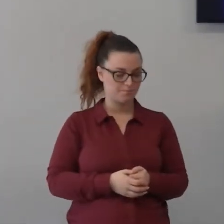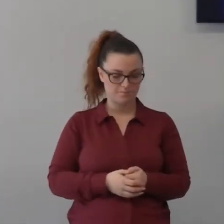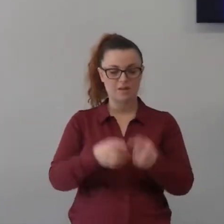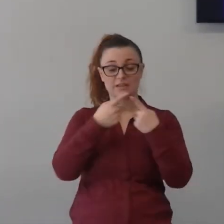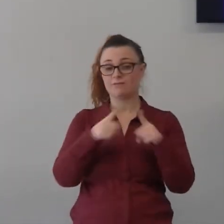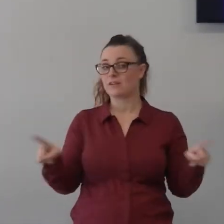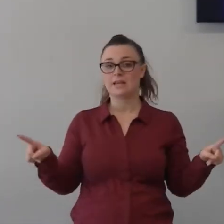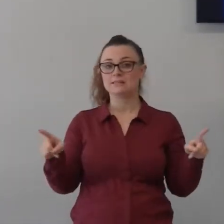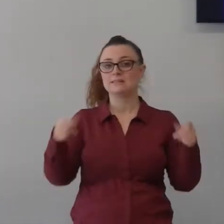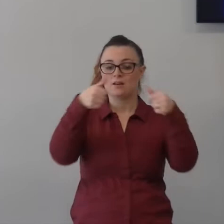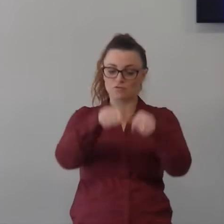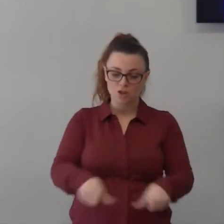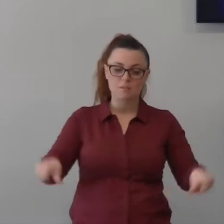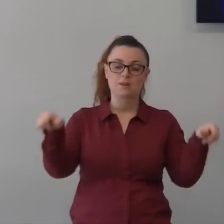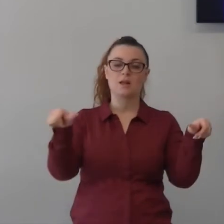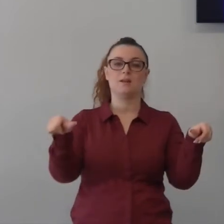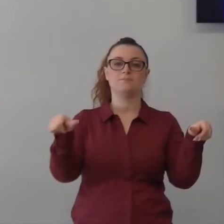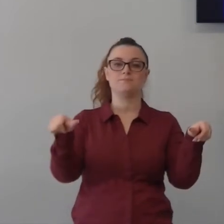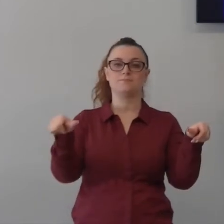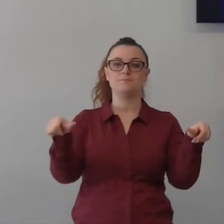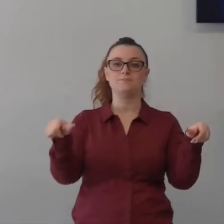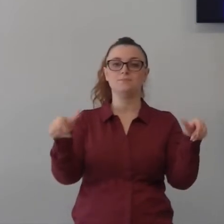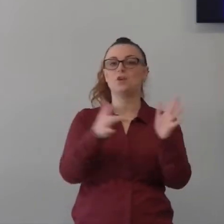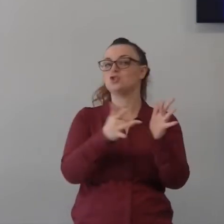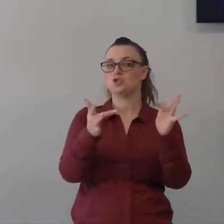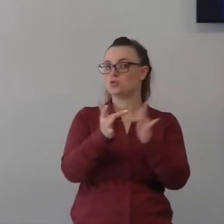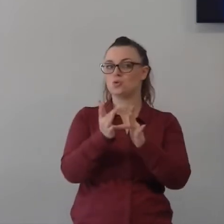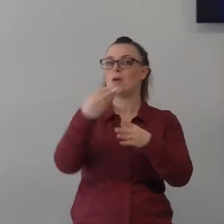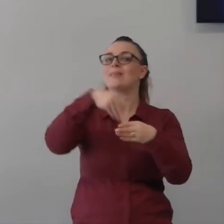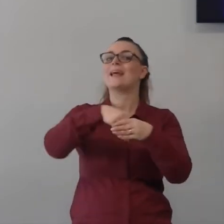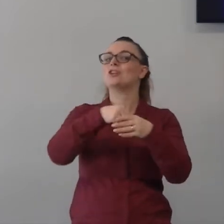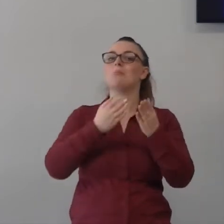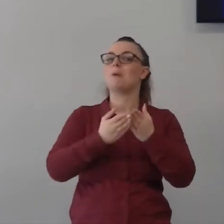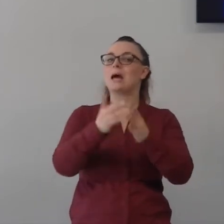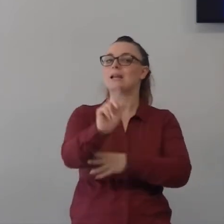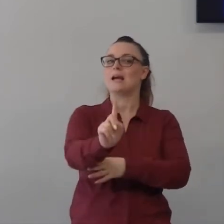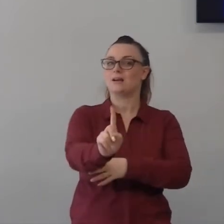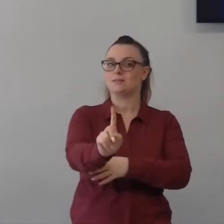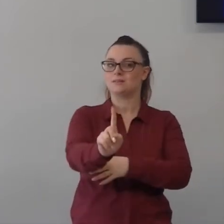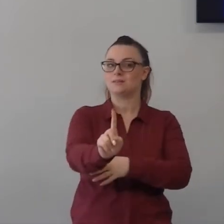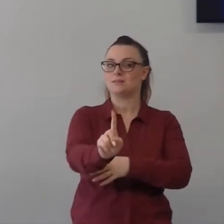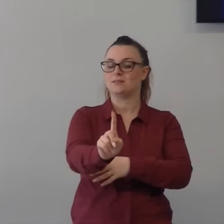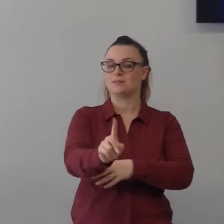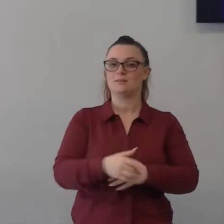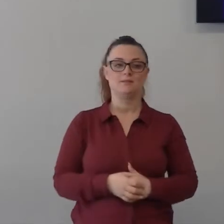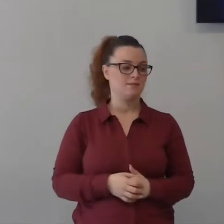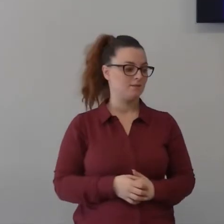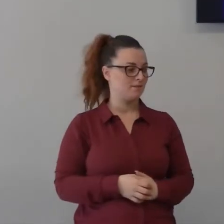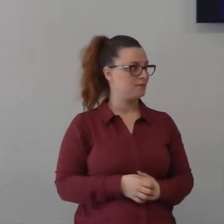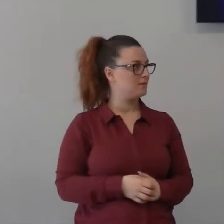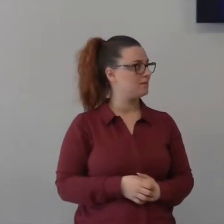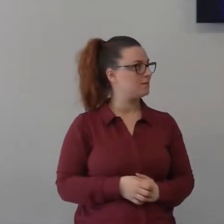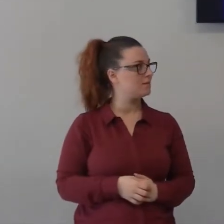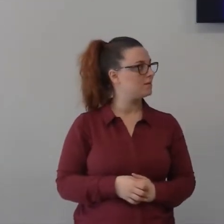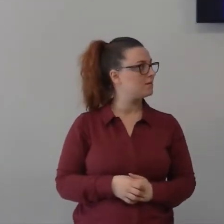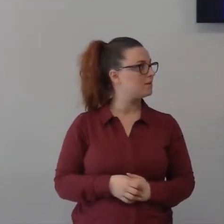sostanziale l'abbiamo detto all'inizio che Gesù non è nella barca Gesù è ancora meglio della barca Gesù può